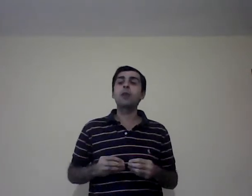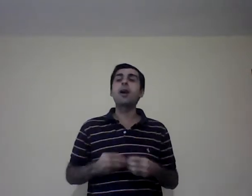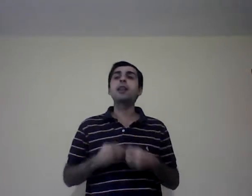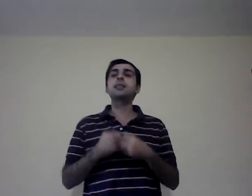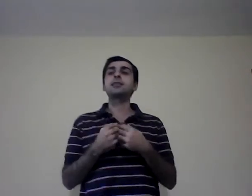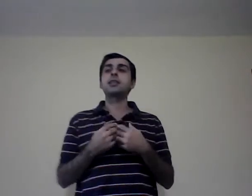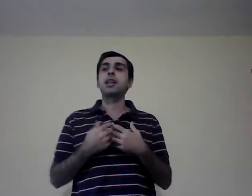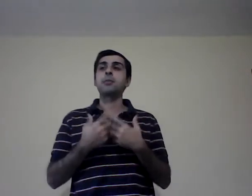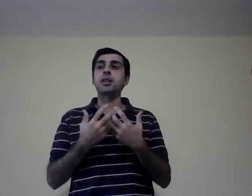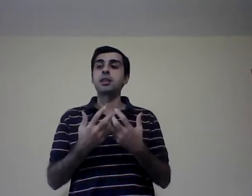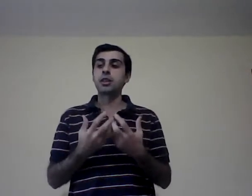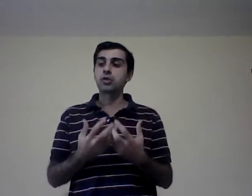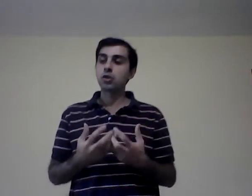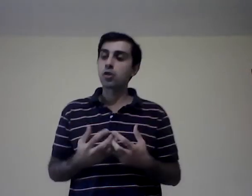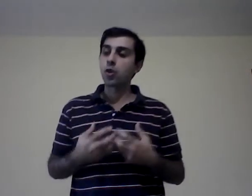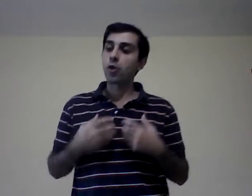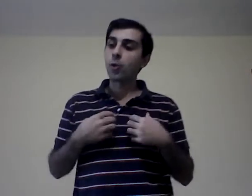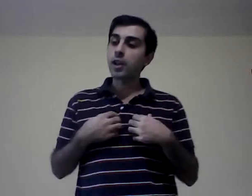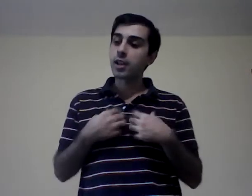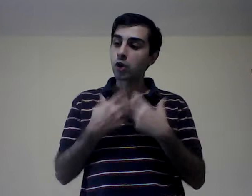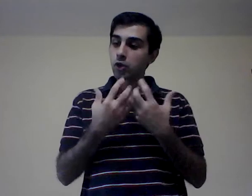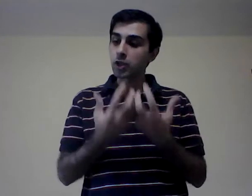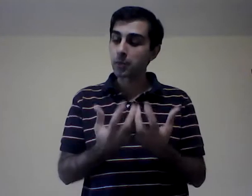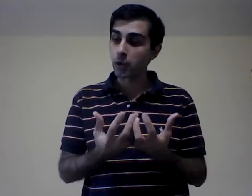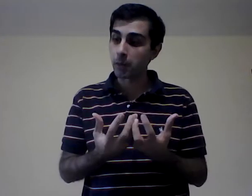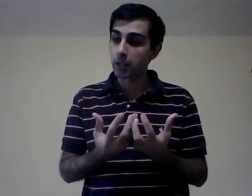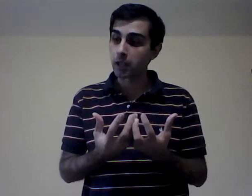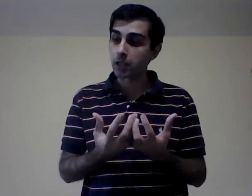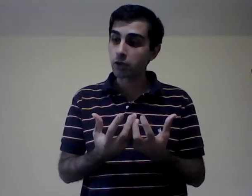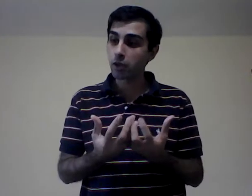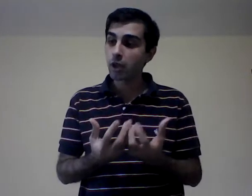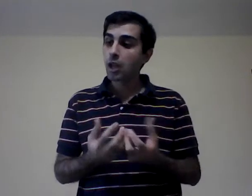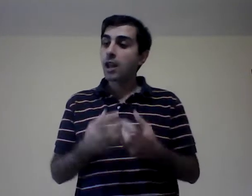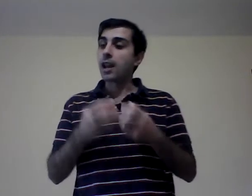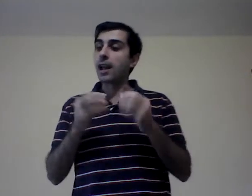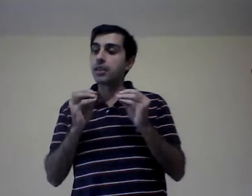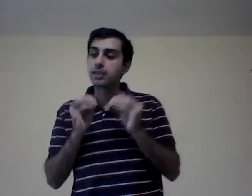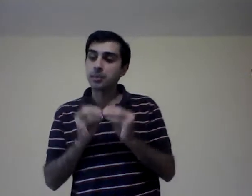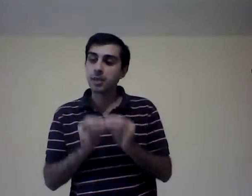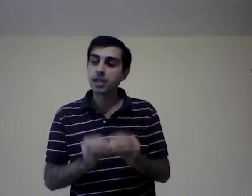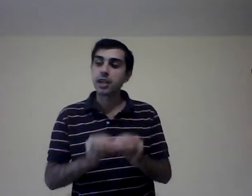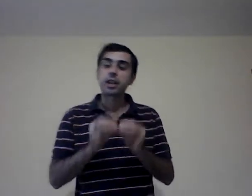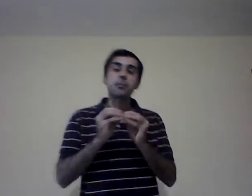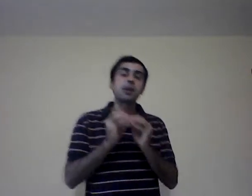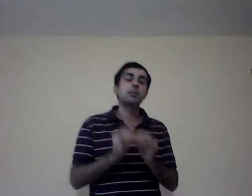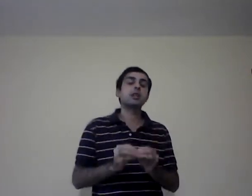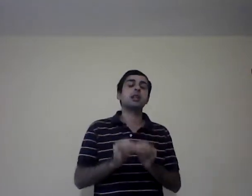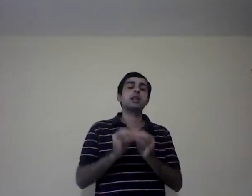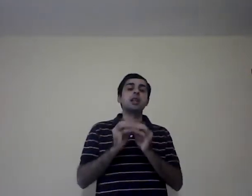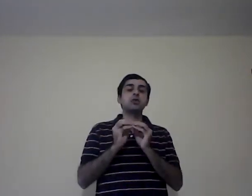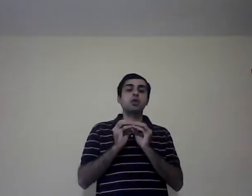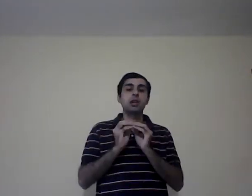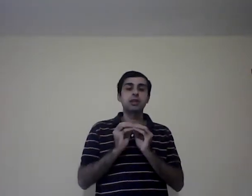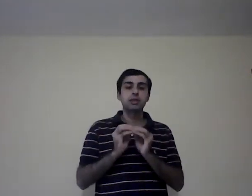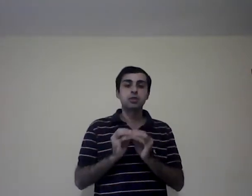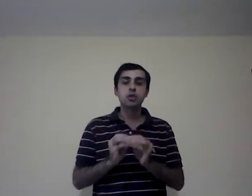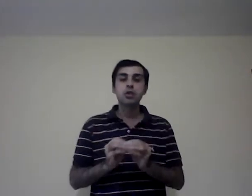¿cuál es la administración o cuál es el concepto de administración? La disciplina que permite que las organizaciones